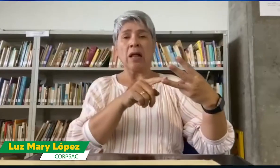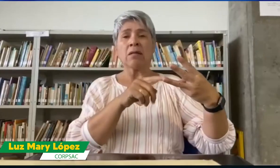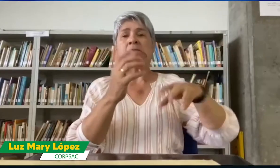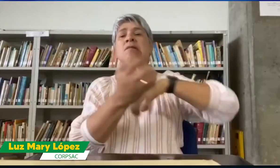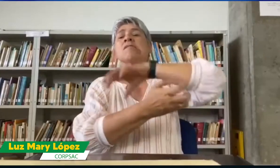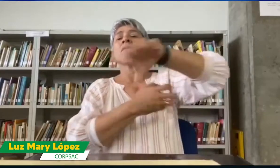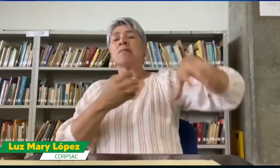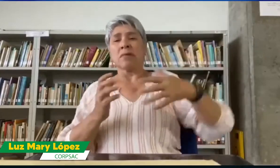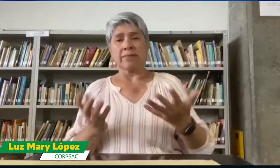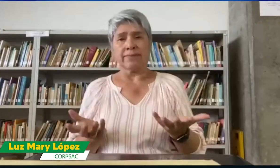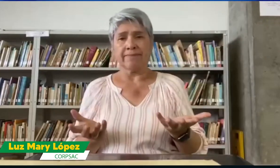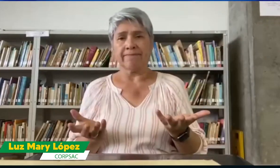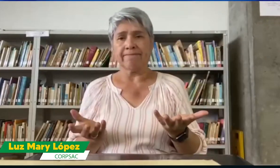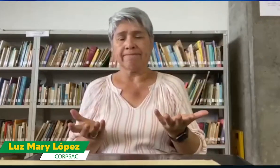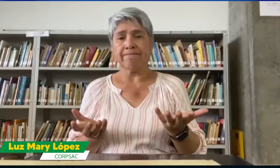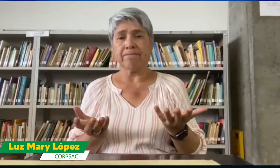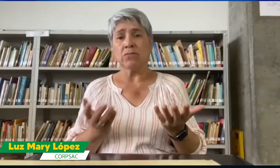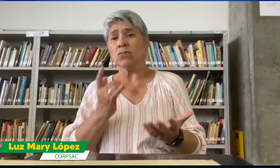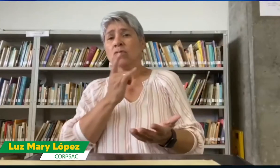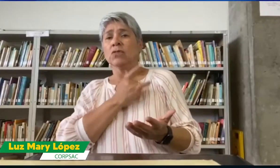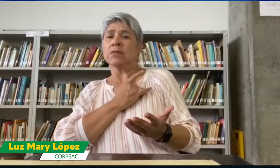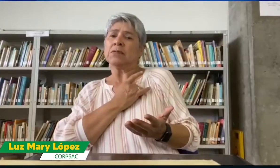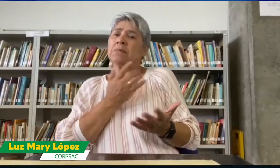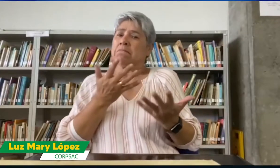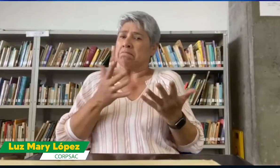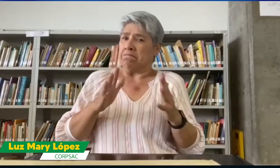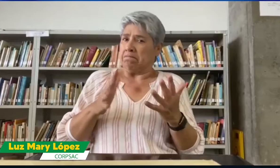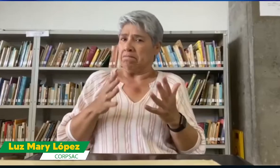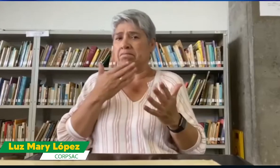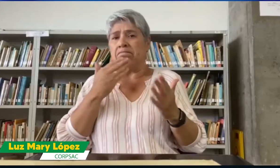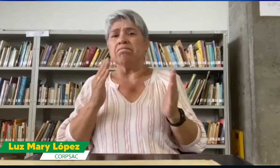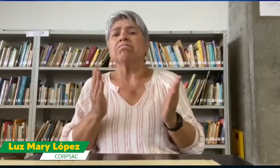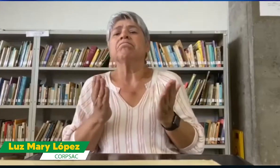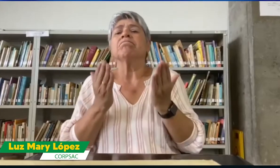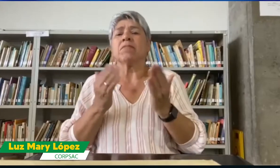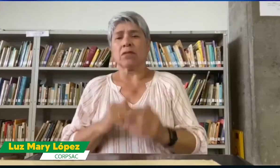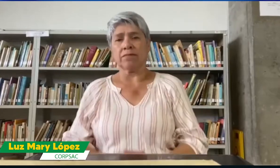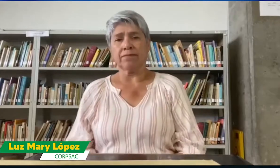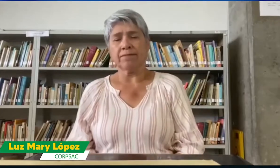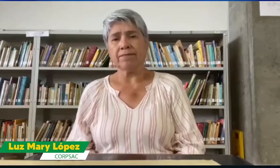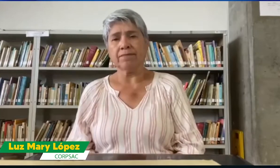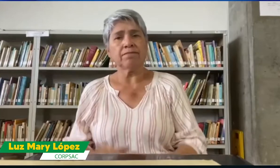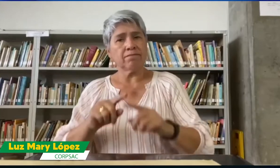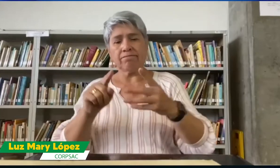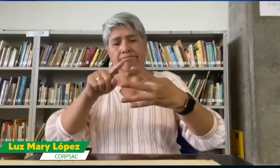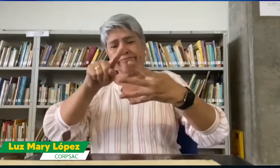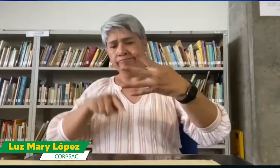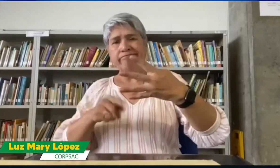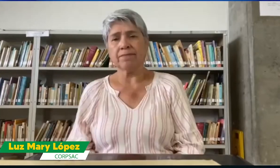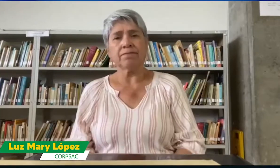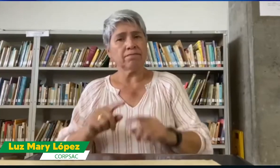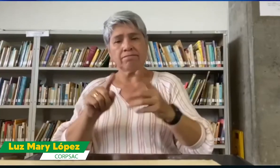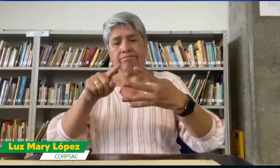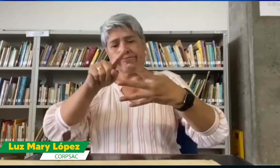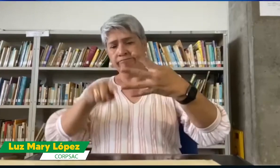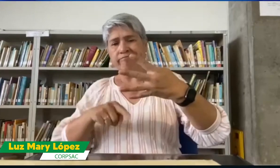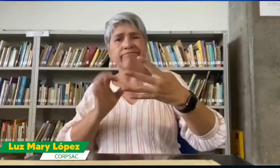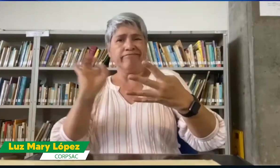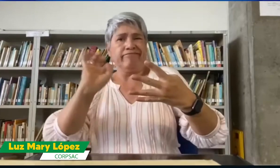podemos encontrar muchos desconciertos, desorden que también se sigue en el bachillerato, y